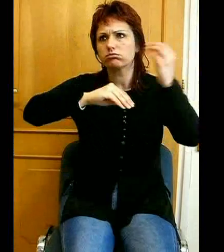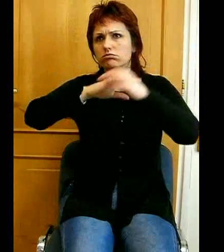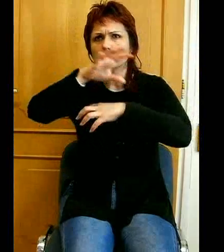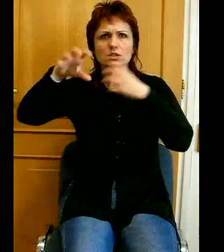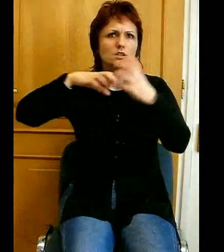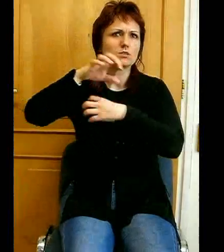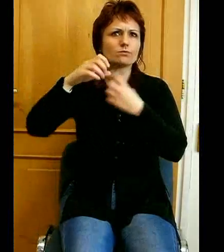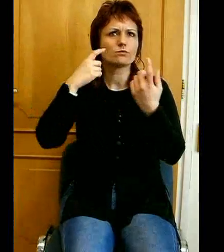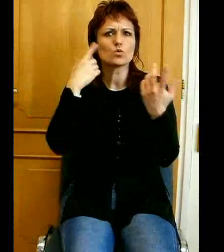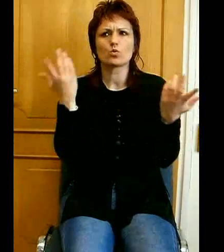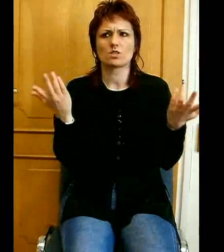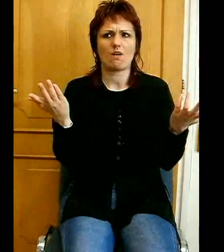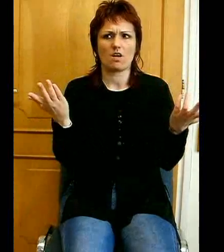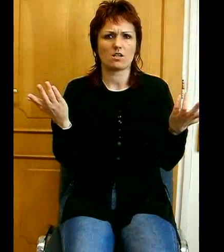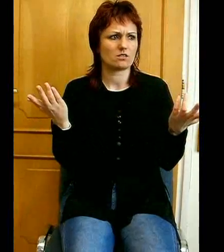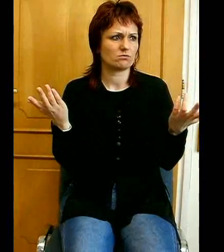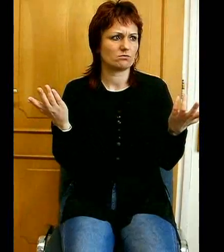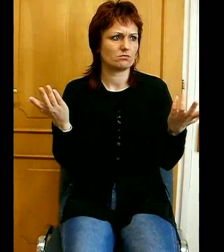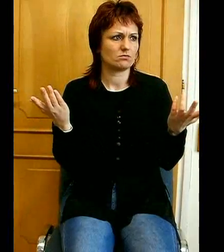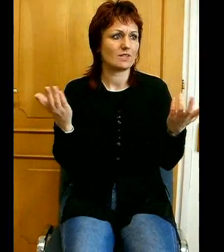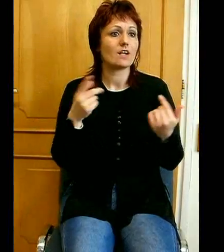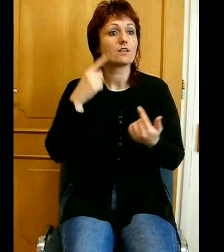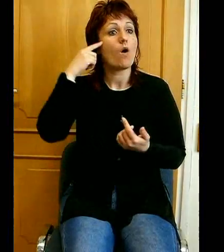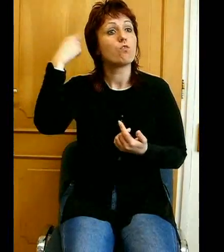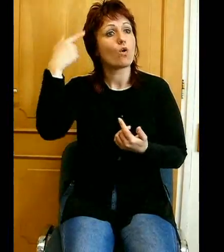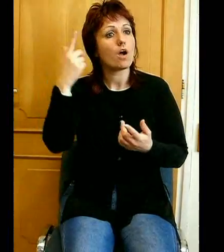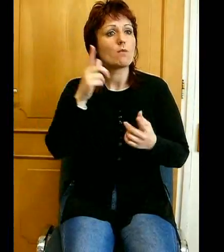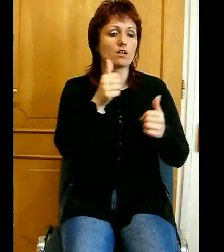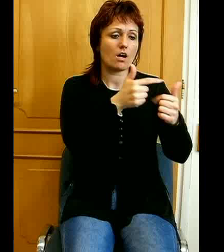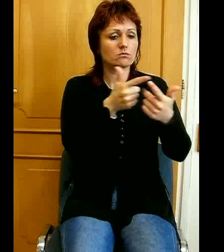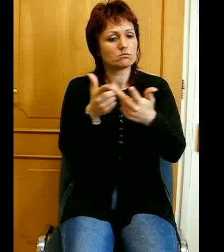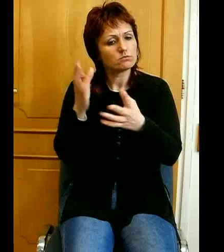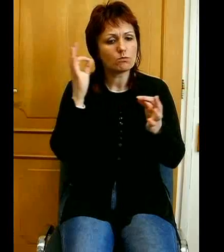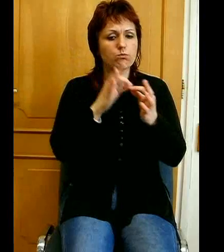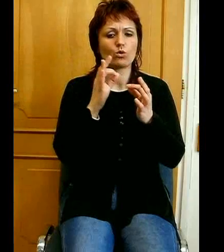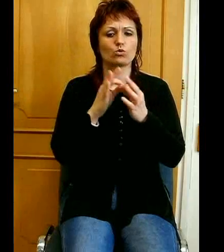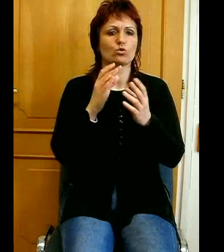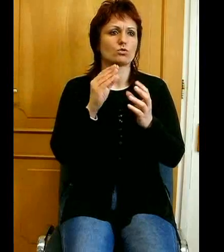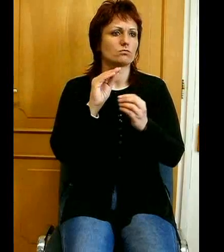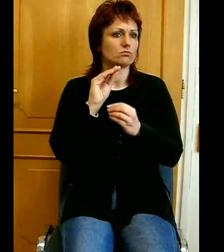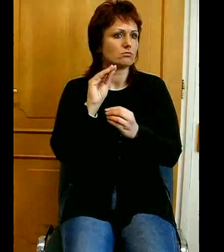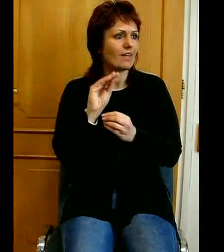fogalmaknak mindenkinek pontos jelentése van, és nekünk mindegyiket a maga helyén